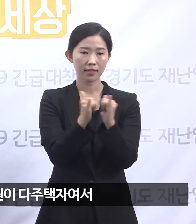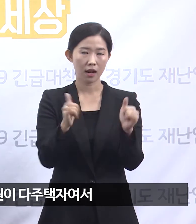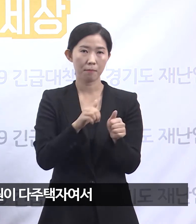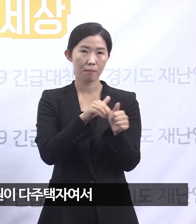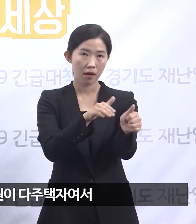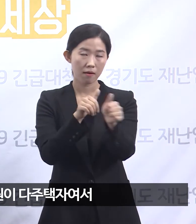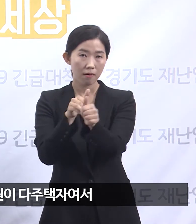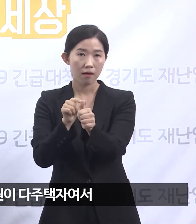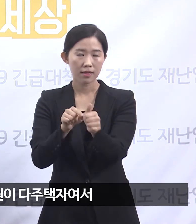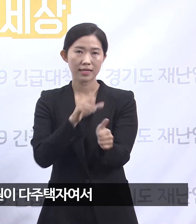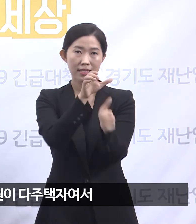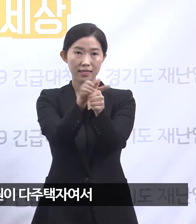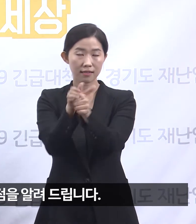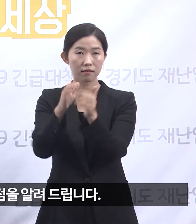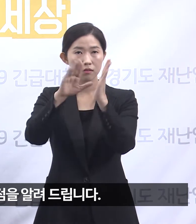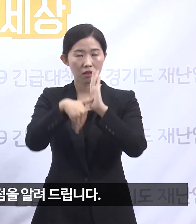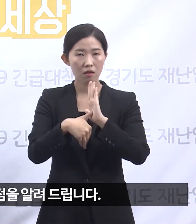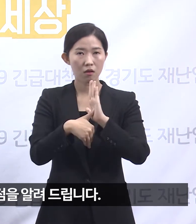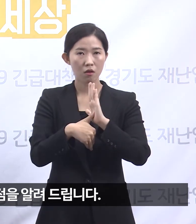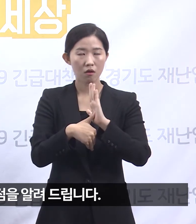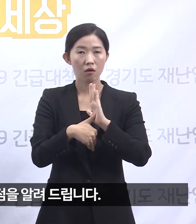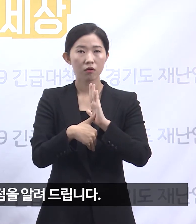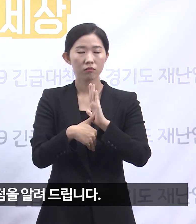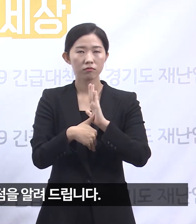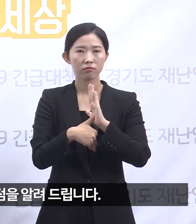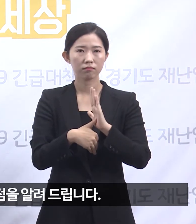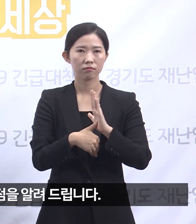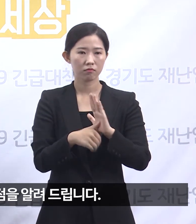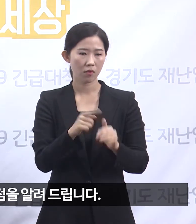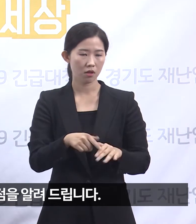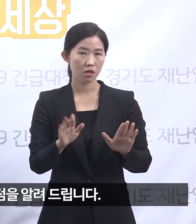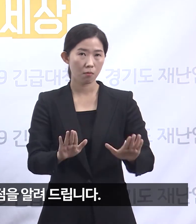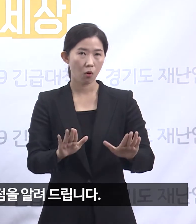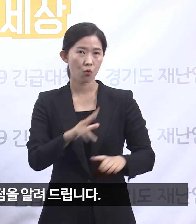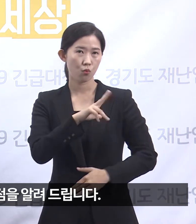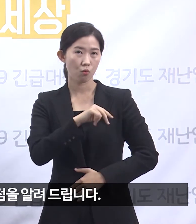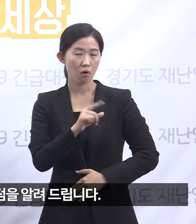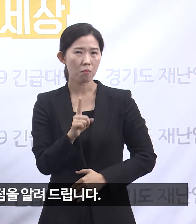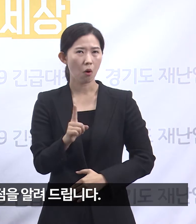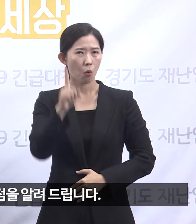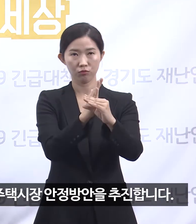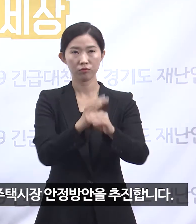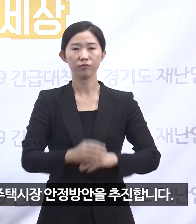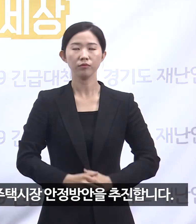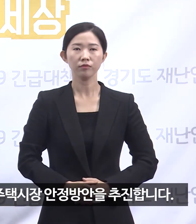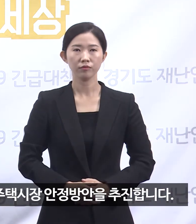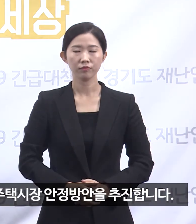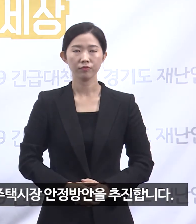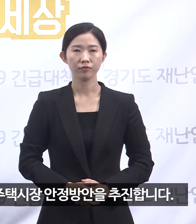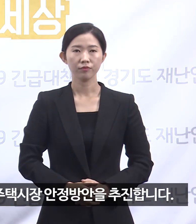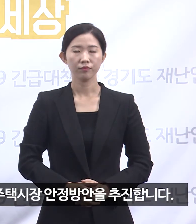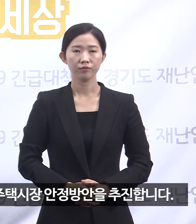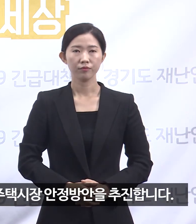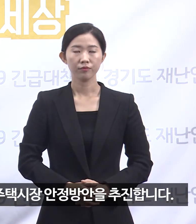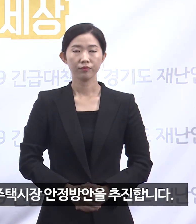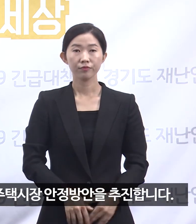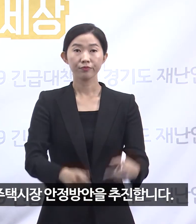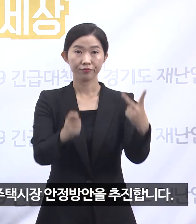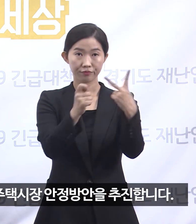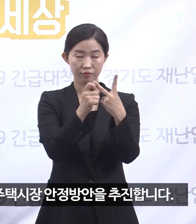다주택자이기 때문에 승진에서 배제된 일이 있다는 점도 알려드립니다. 두 번째로